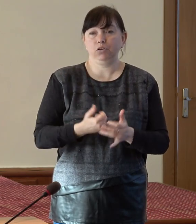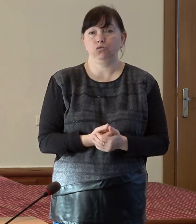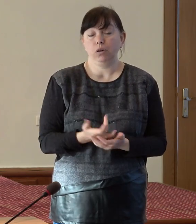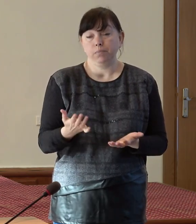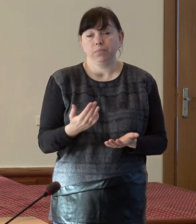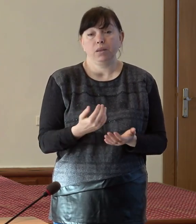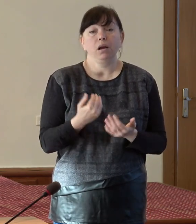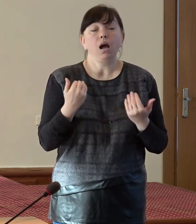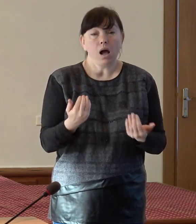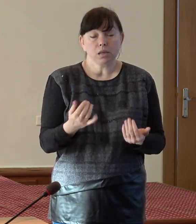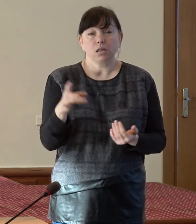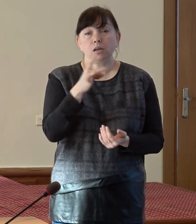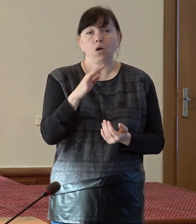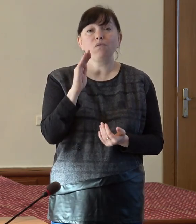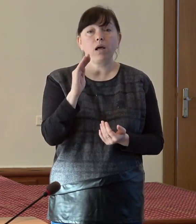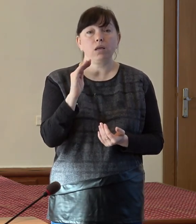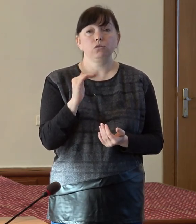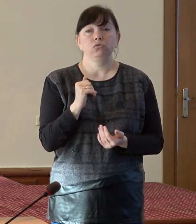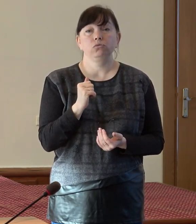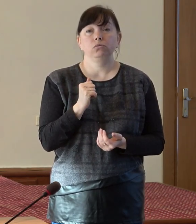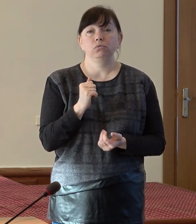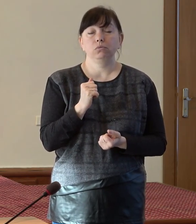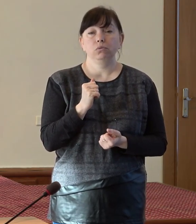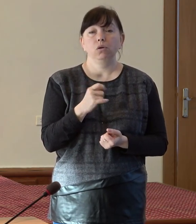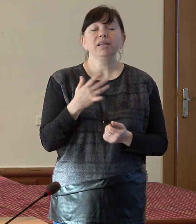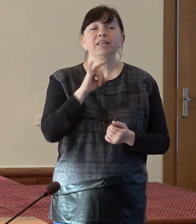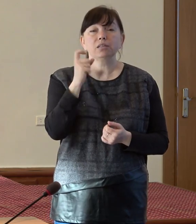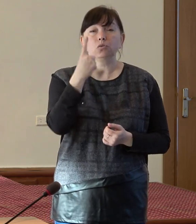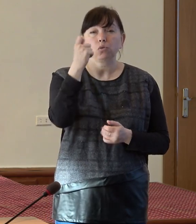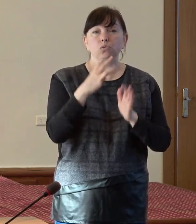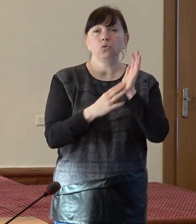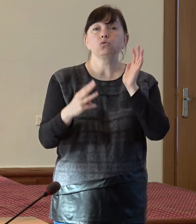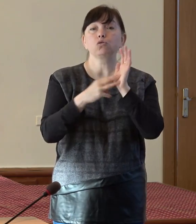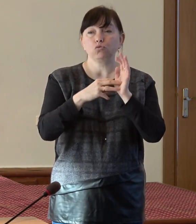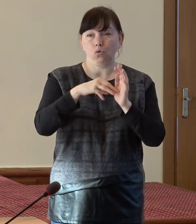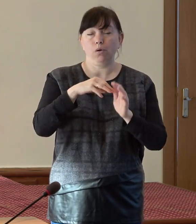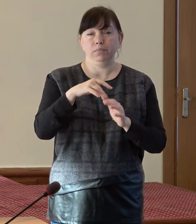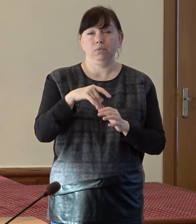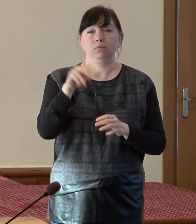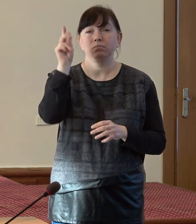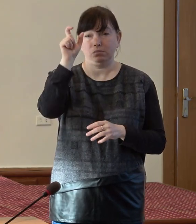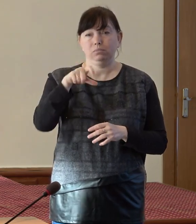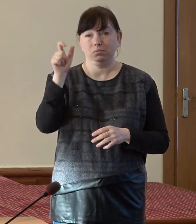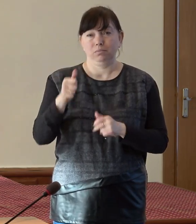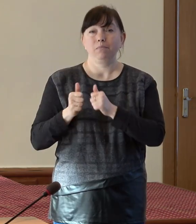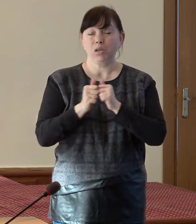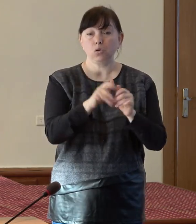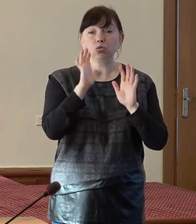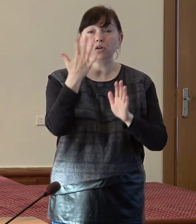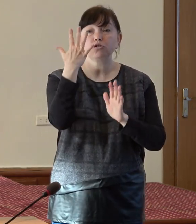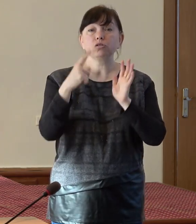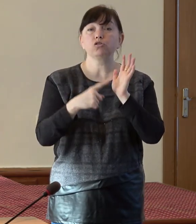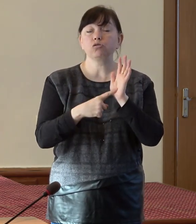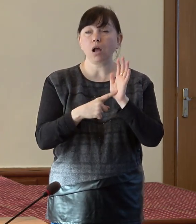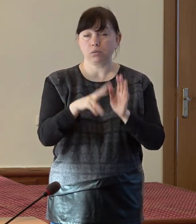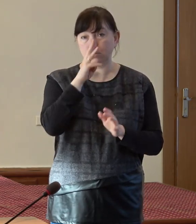în Răunul Fărești din 198 de asistență personală doar 56 sunt